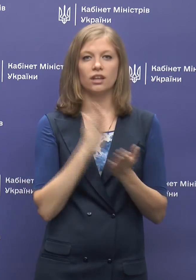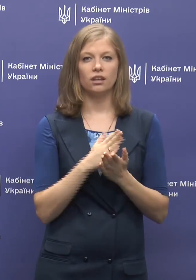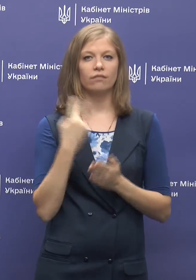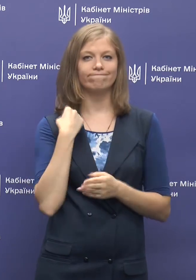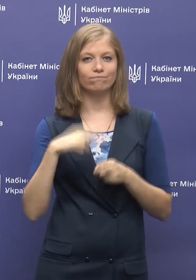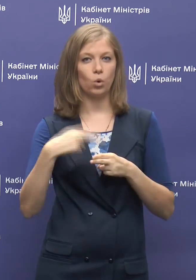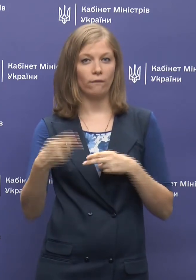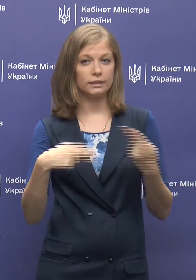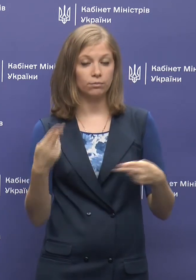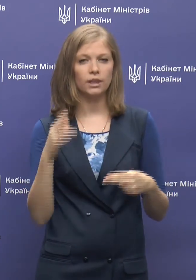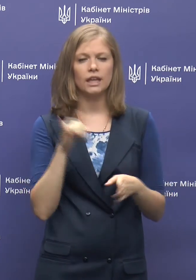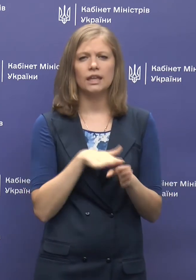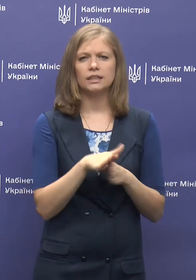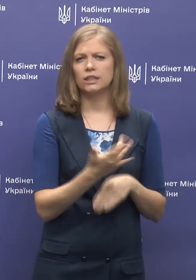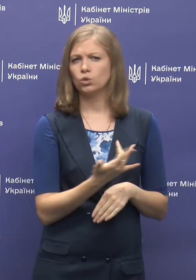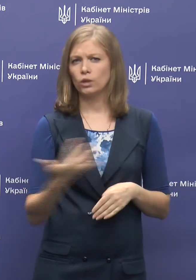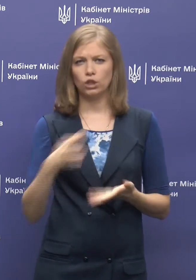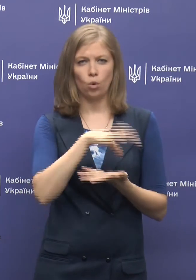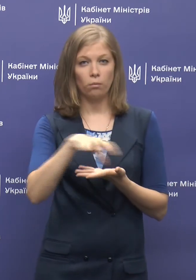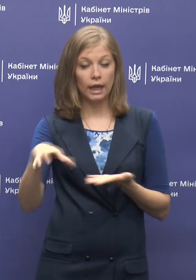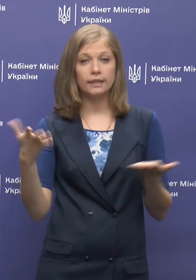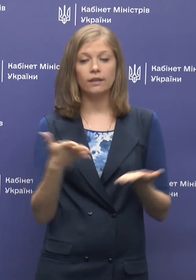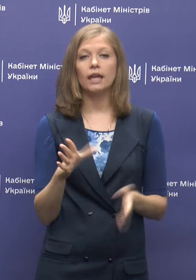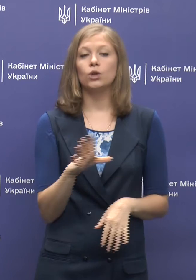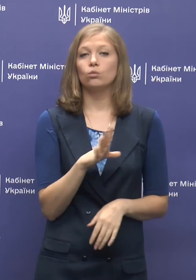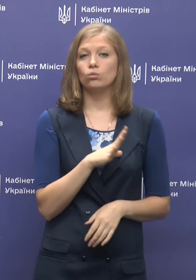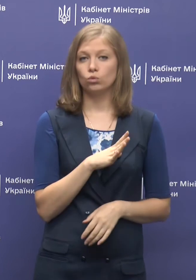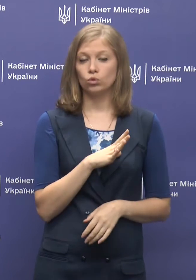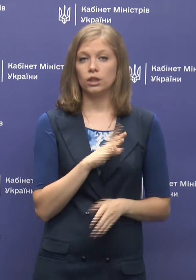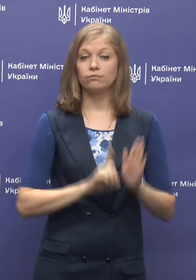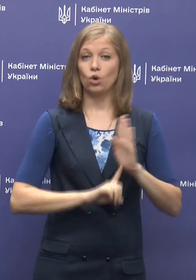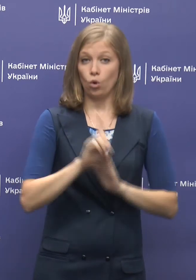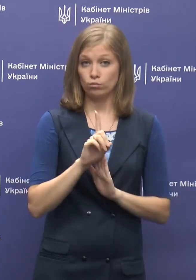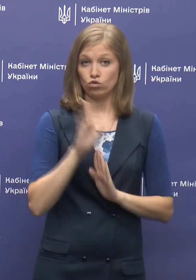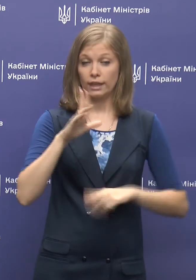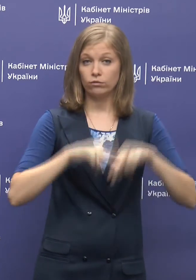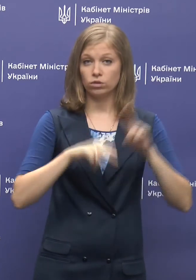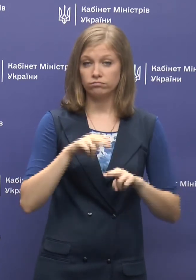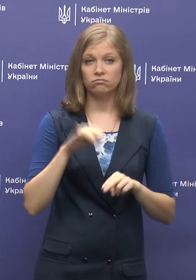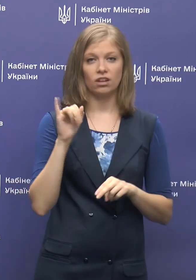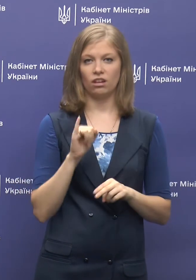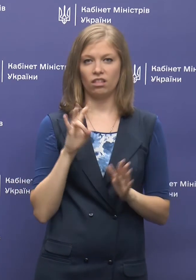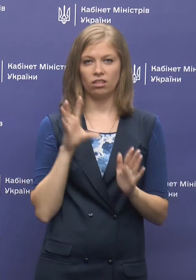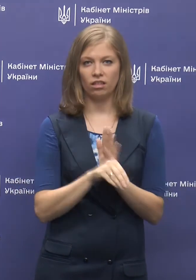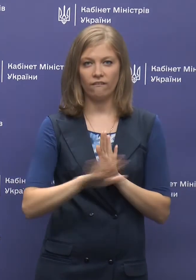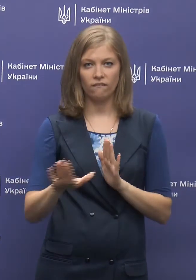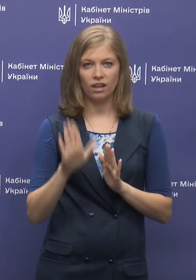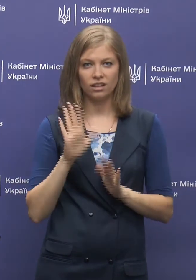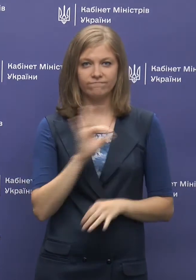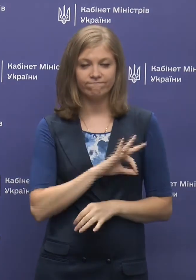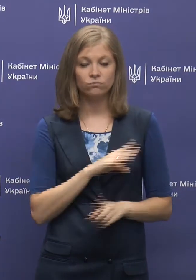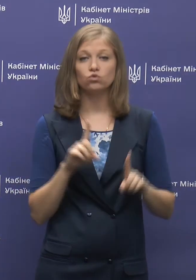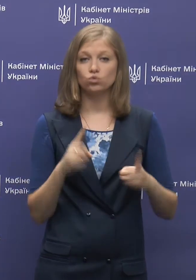'язання. А також цілею низкою об'єктів, які були розпочаті в будівництві і не введені в експлуатацію,